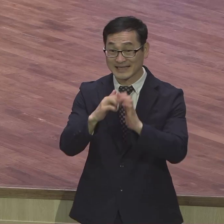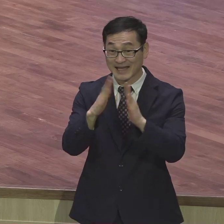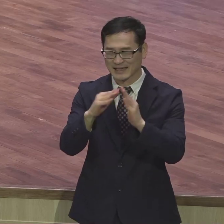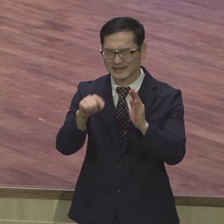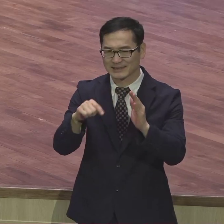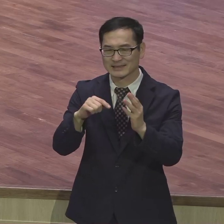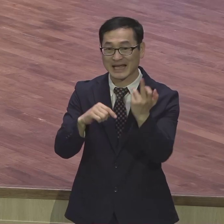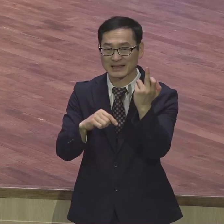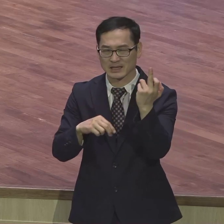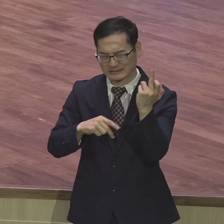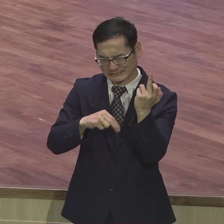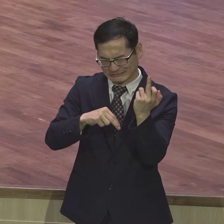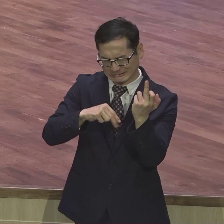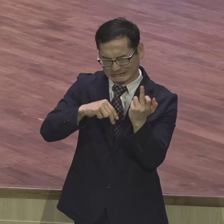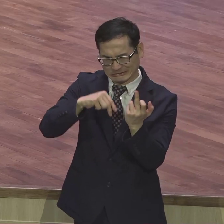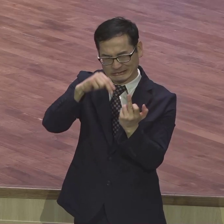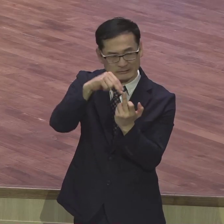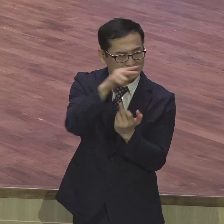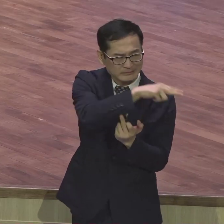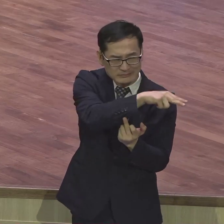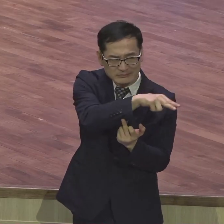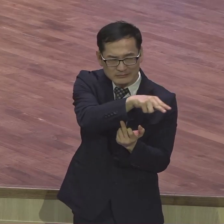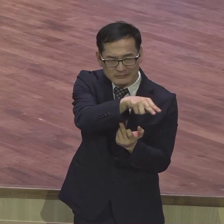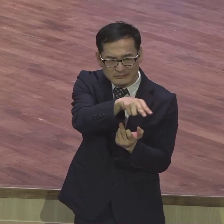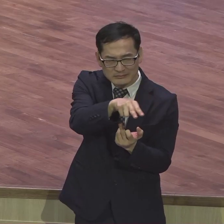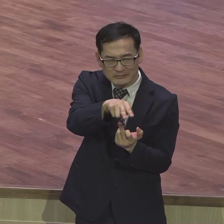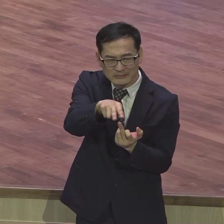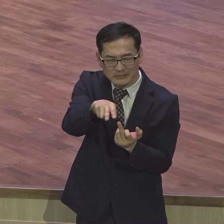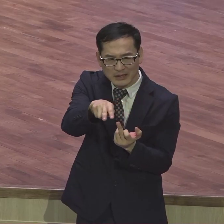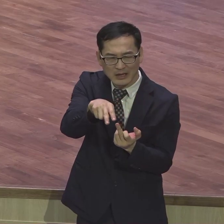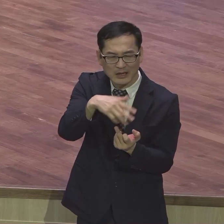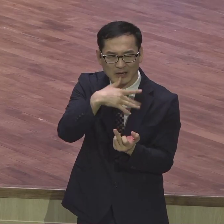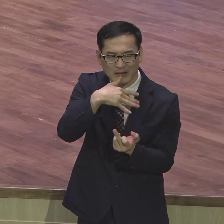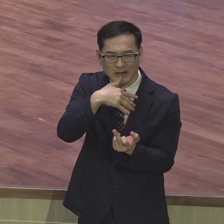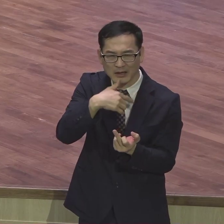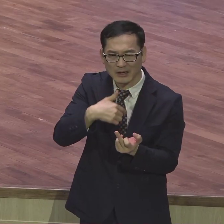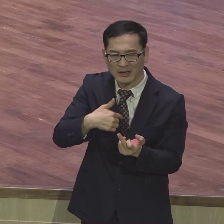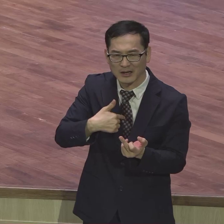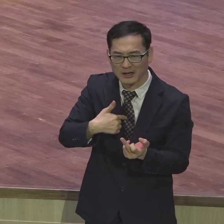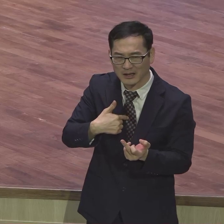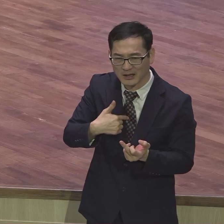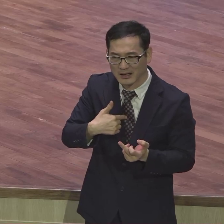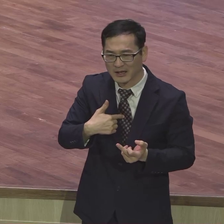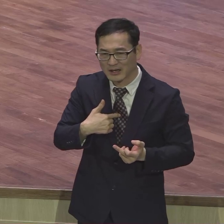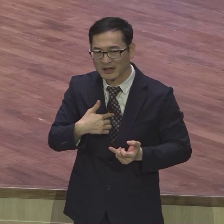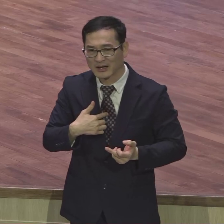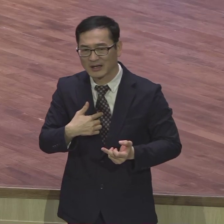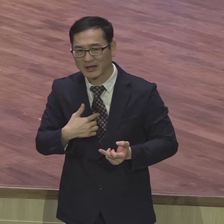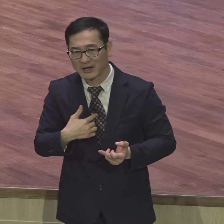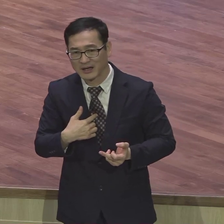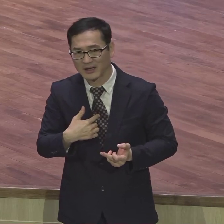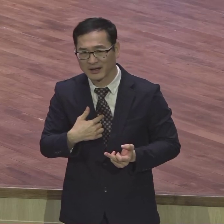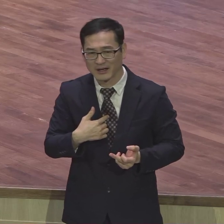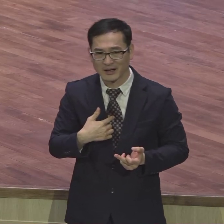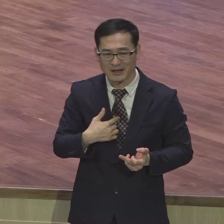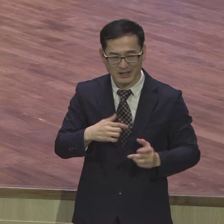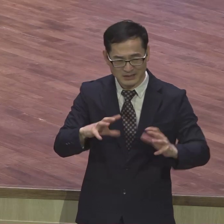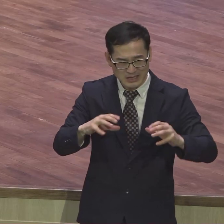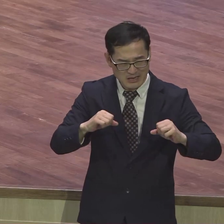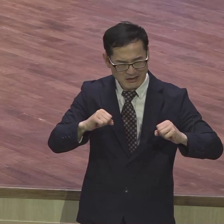얼마나 내 생각이 좁았던가 그러다 하는 사람들은 아파트 위에서 한번 보세요 비행기 타고 보세요 사람이 사람이 아니